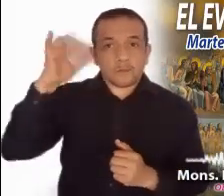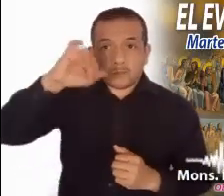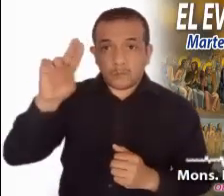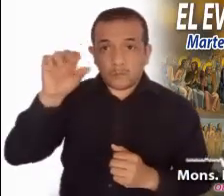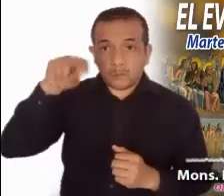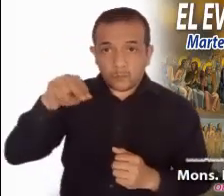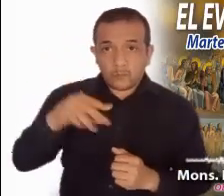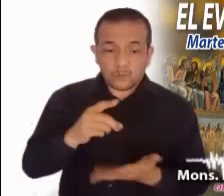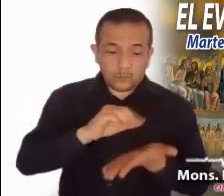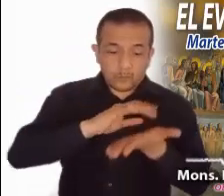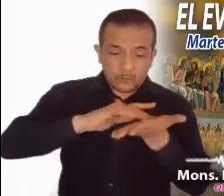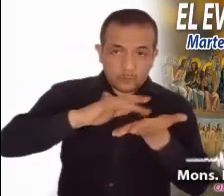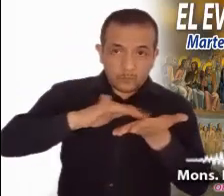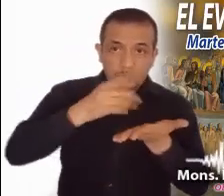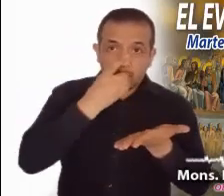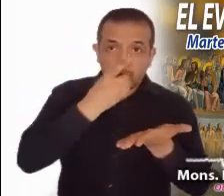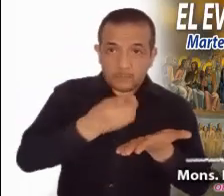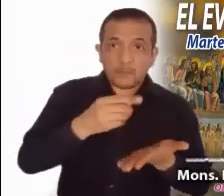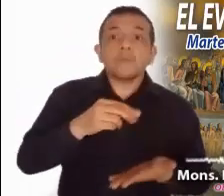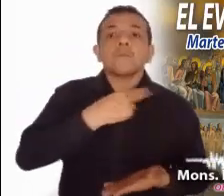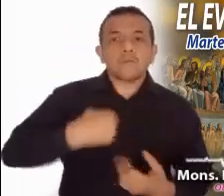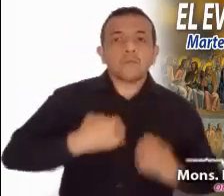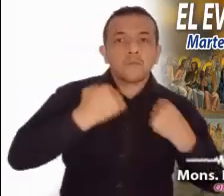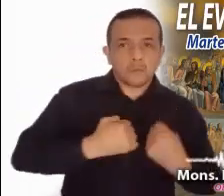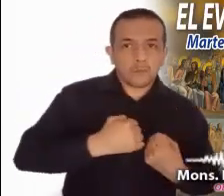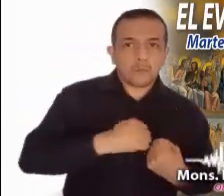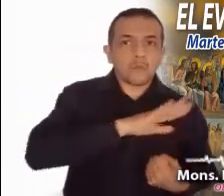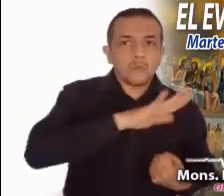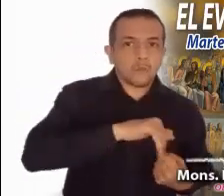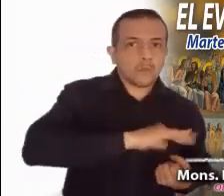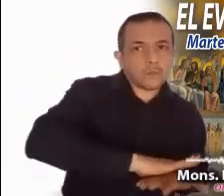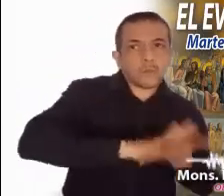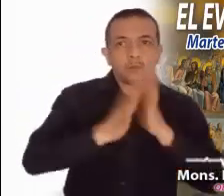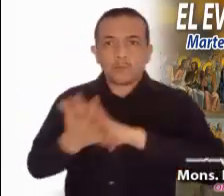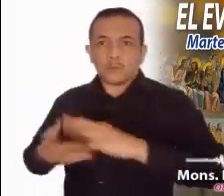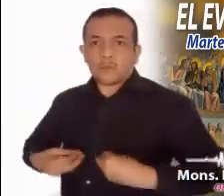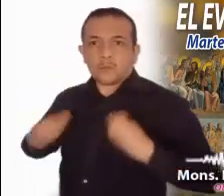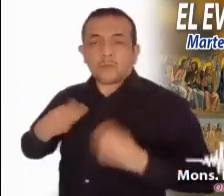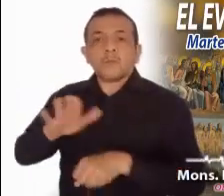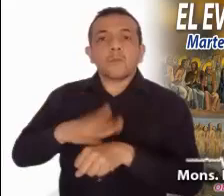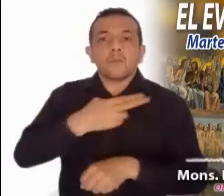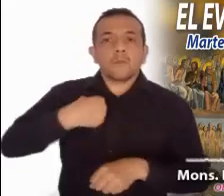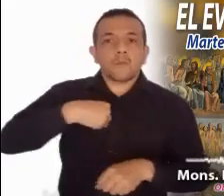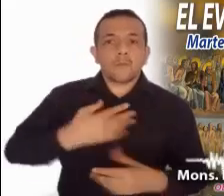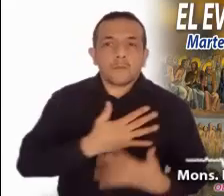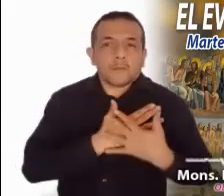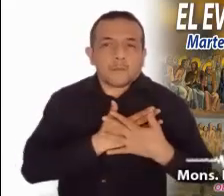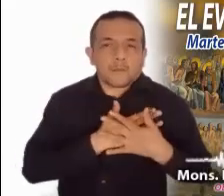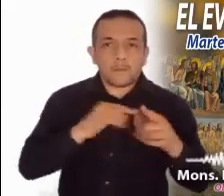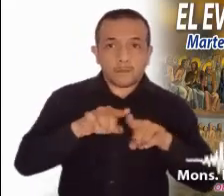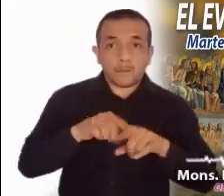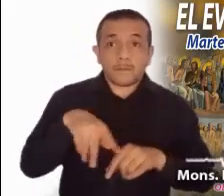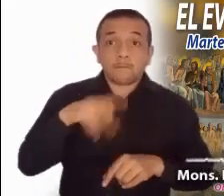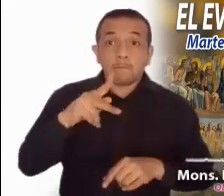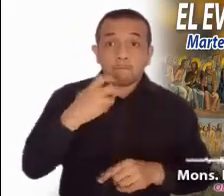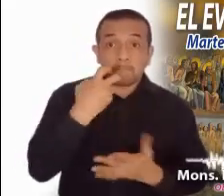esperanza. Estamos seguros de haber pasado de la muerte a la vida porque amamos a nuestros hermanos. Pero